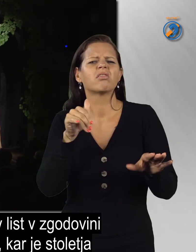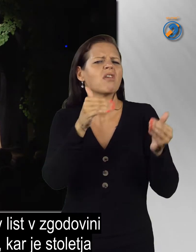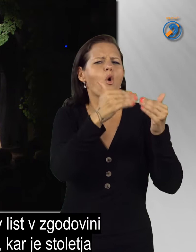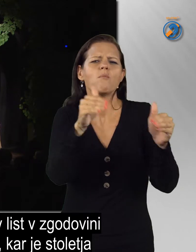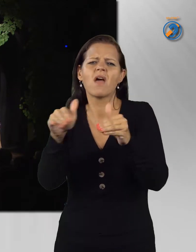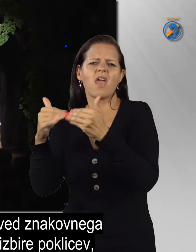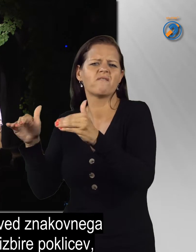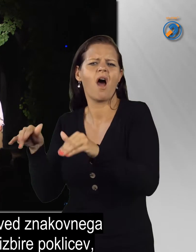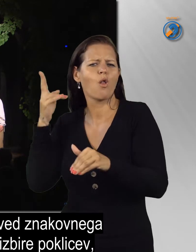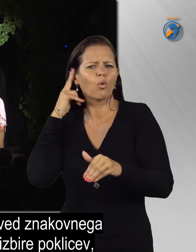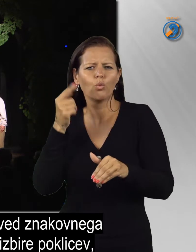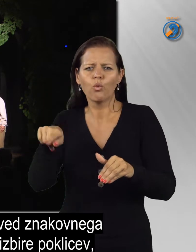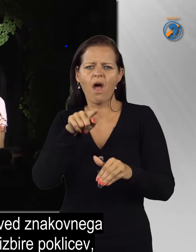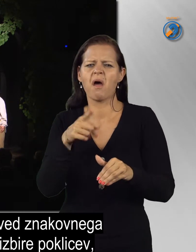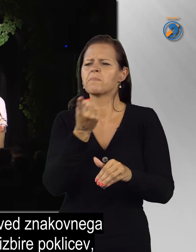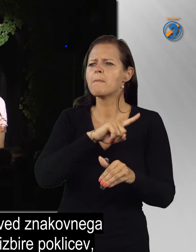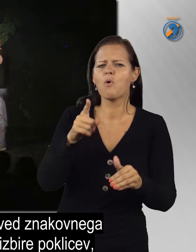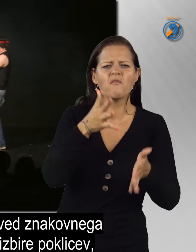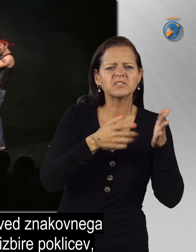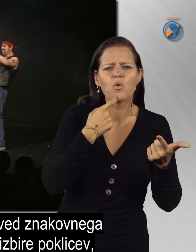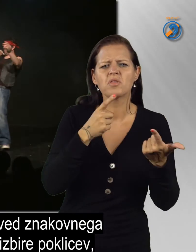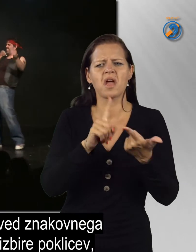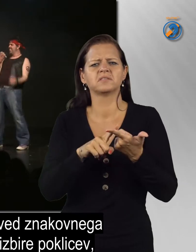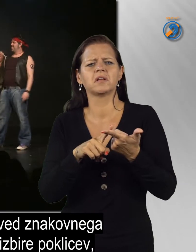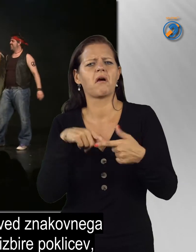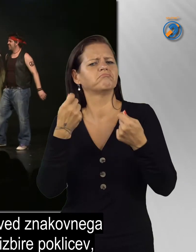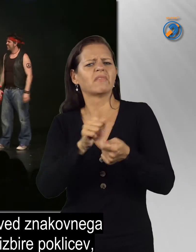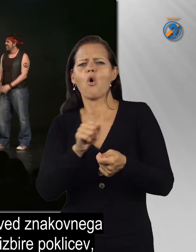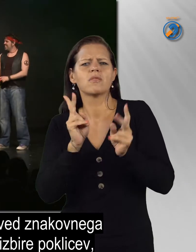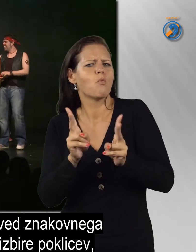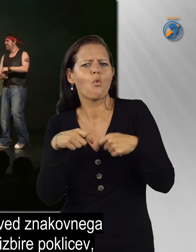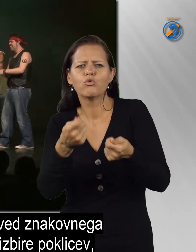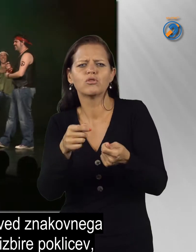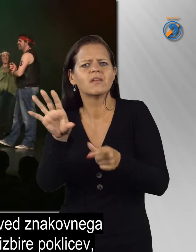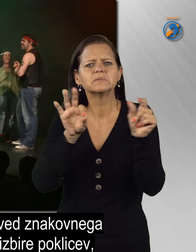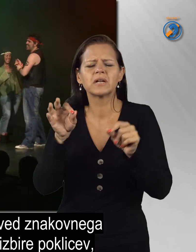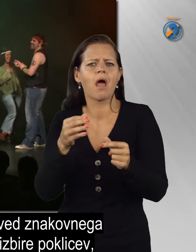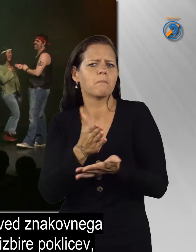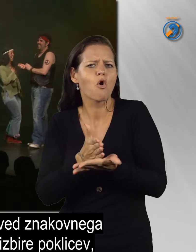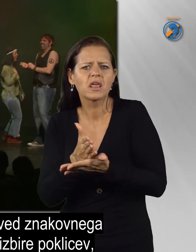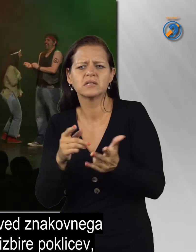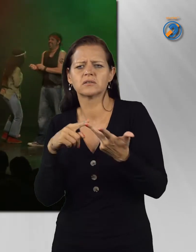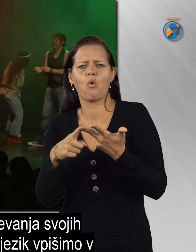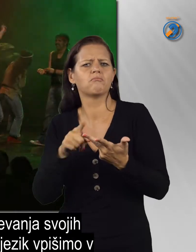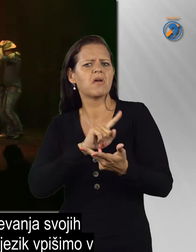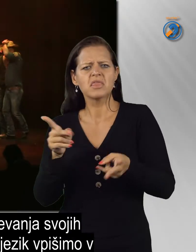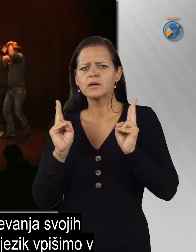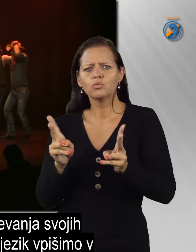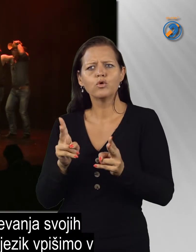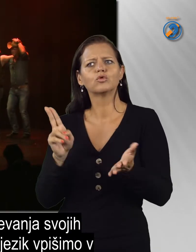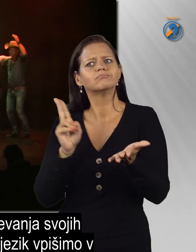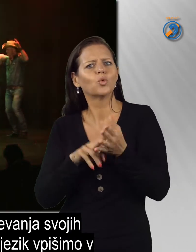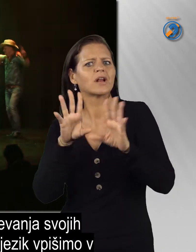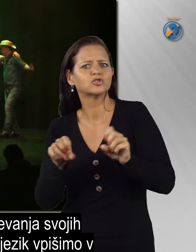omejevalo gluhe, prepoved znakovnega jezika, onemogočanje izbire poklicev, nezmožnost